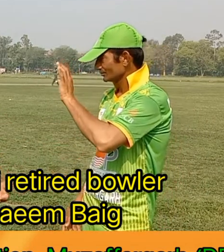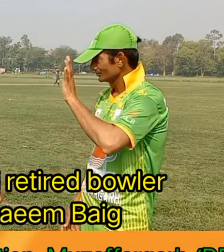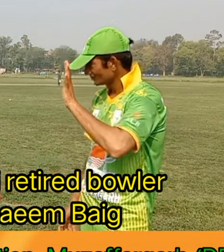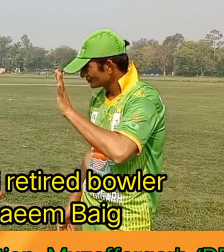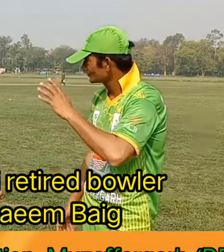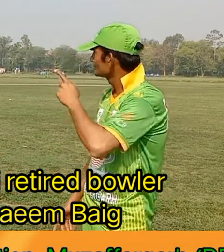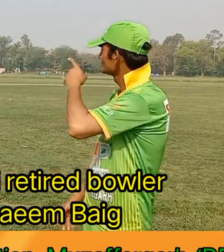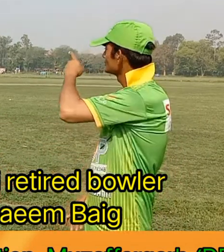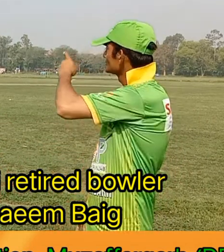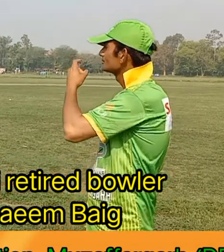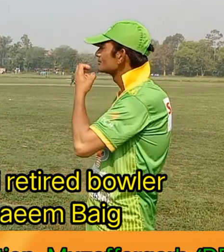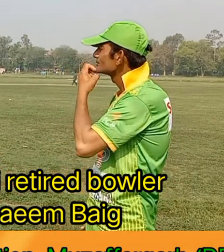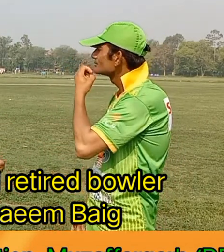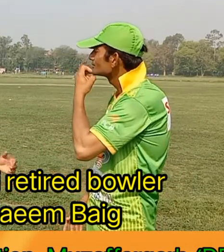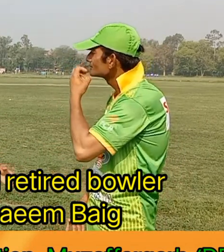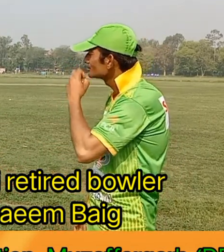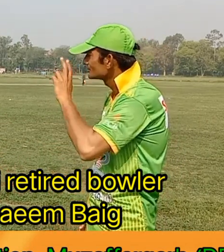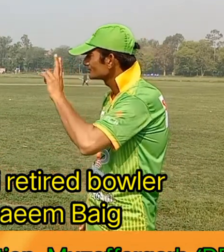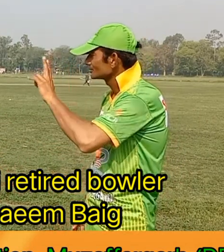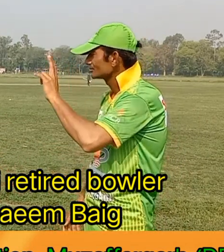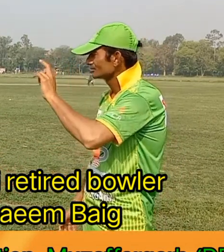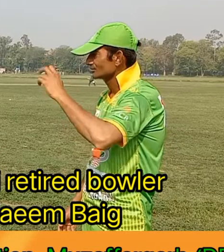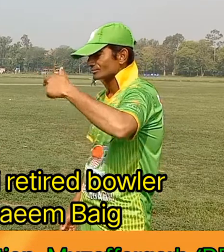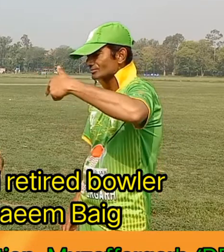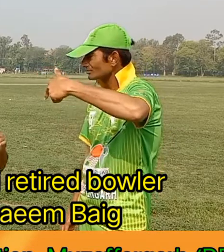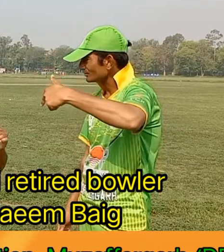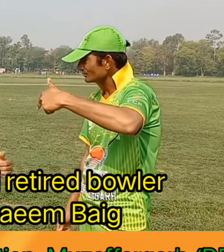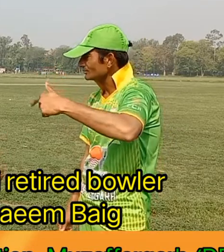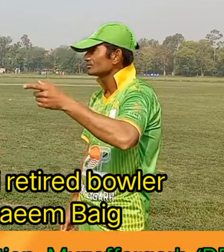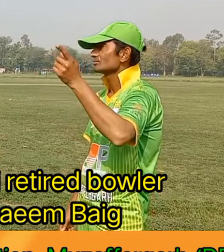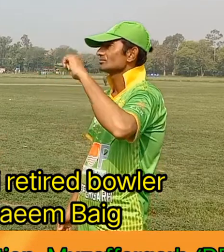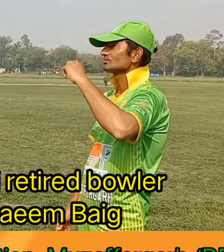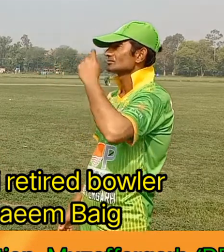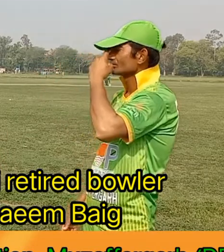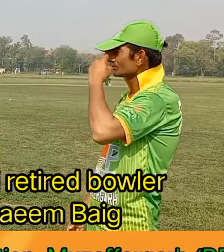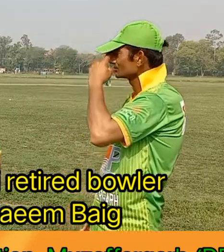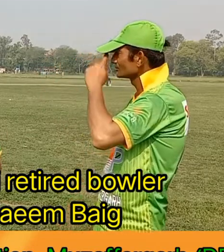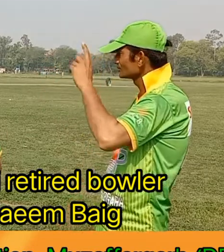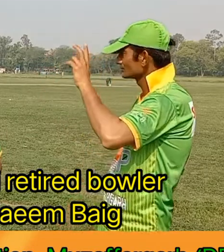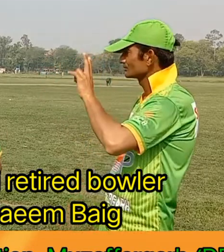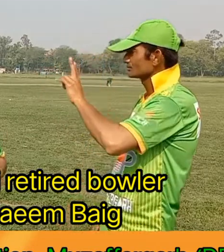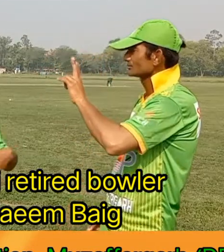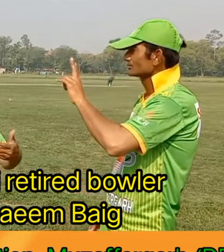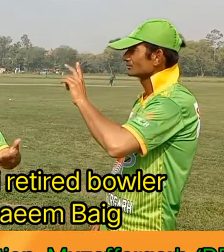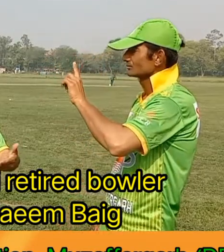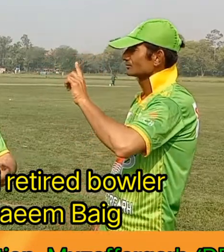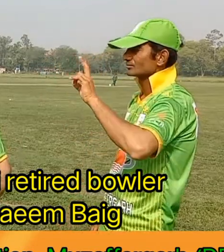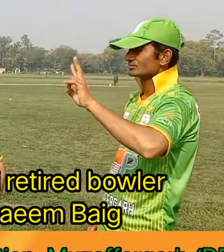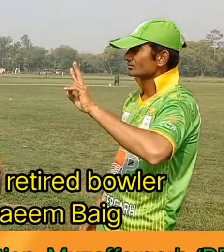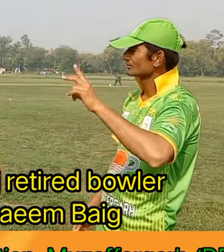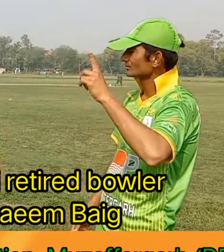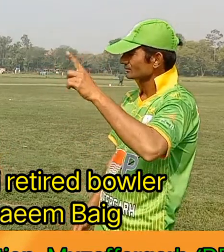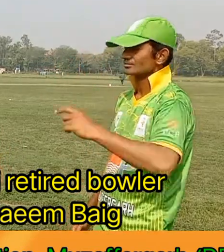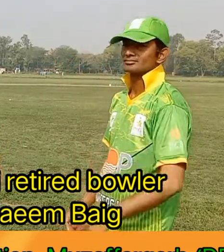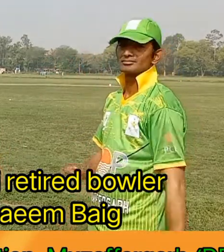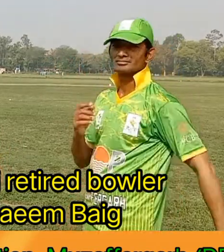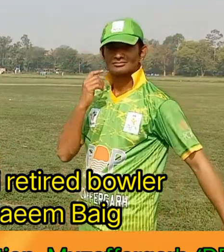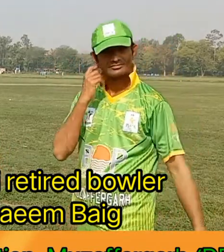مظفرگڑ کی جانب سے وہ تھے کمر نوید جو کہ ایز ای آل راؤنڈر کھیلتے ہیں ان کا انٹرویو بھی میں آپ کو بعد میں دکھاؤں گا